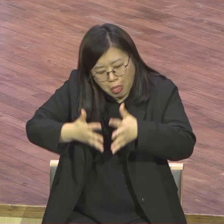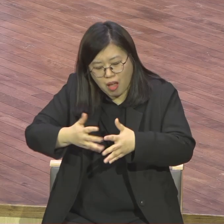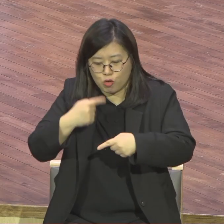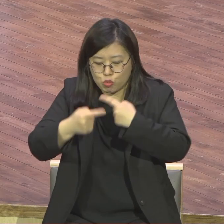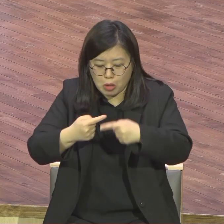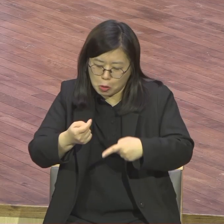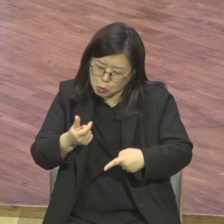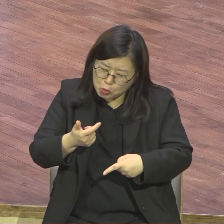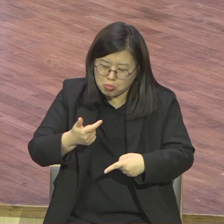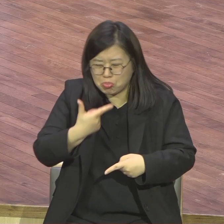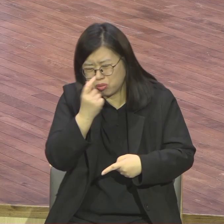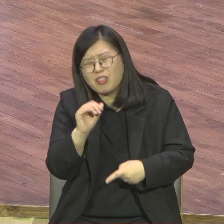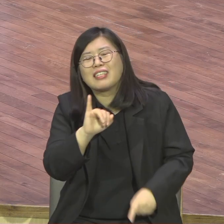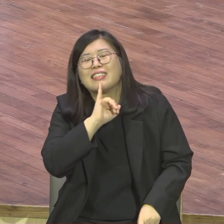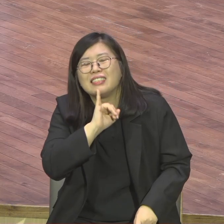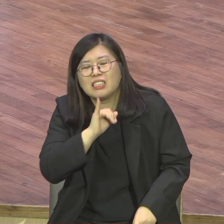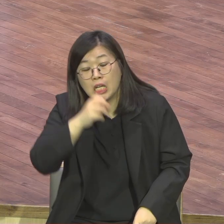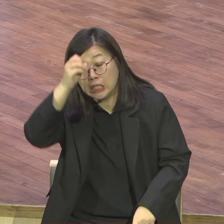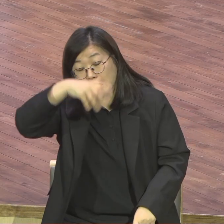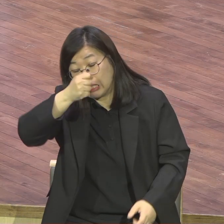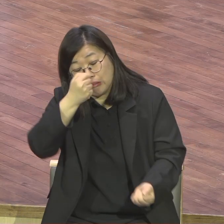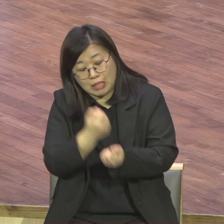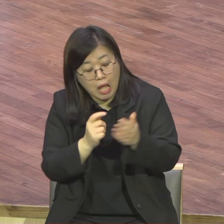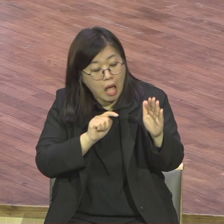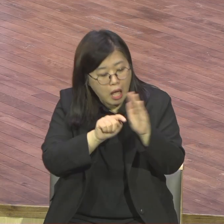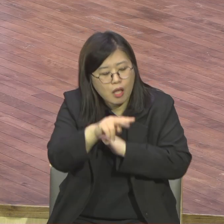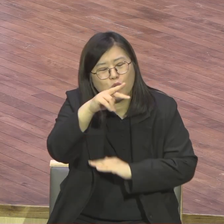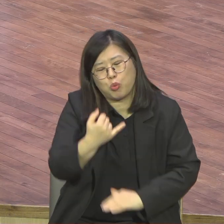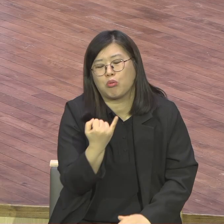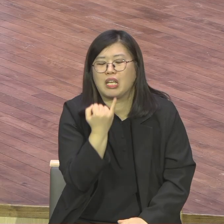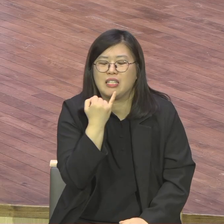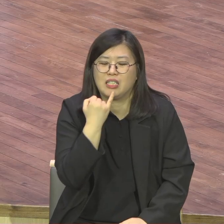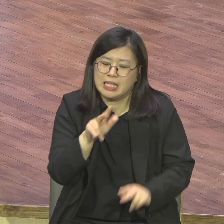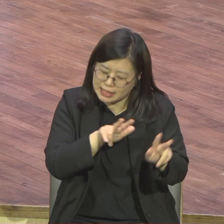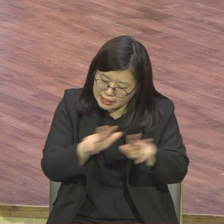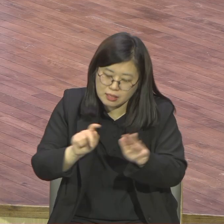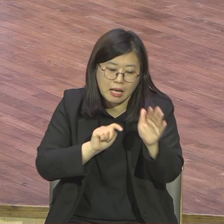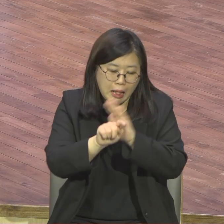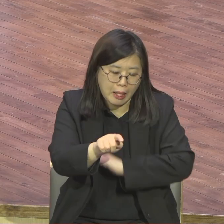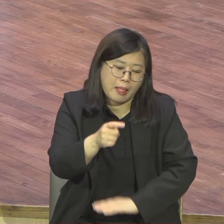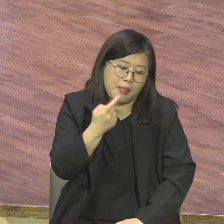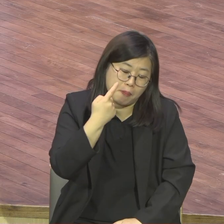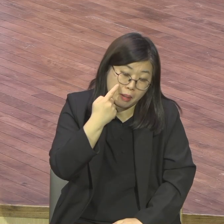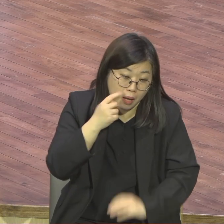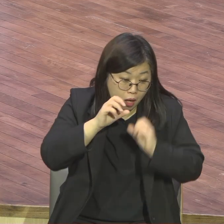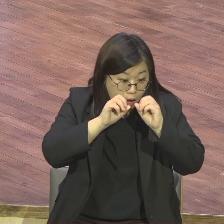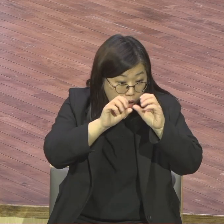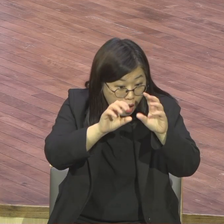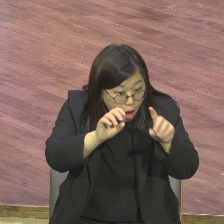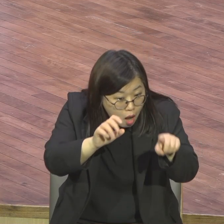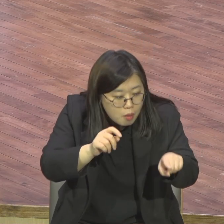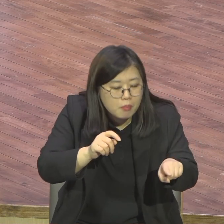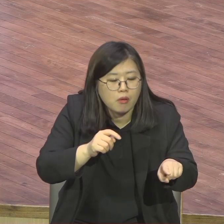우리 지금 평신도 하다가 집사하다가 권사하다가 교육자 된 분들이 우리 여전사들 거의 다잖아요